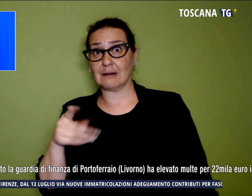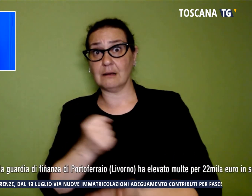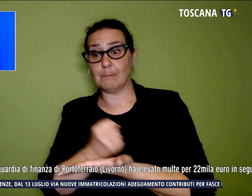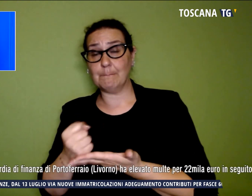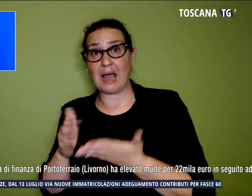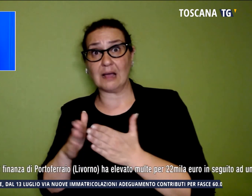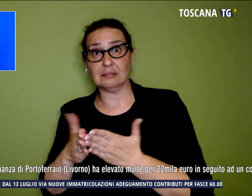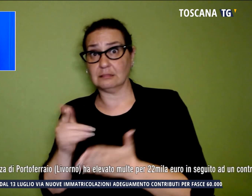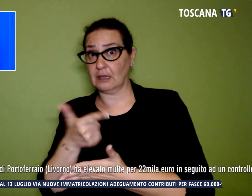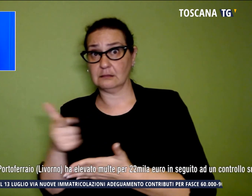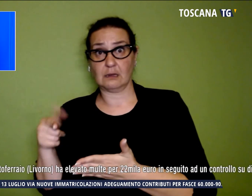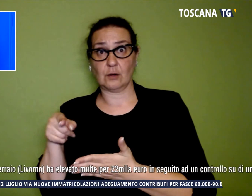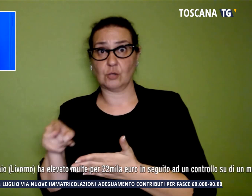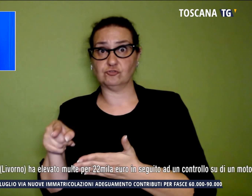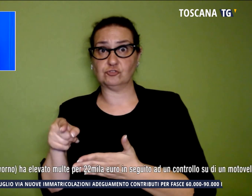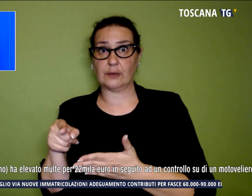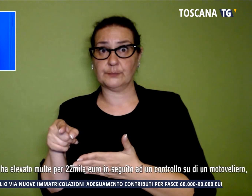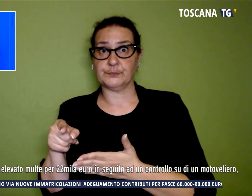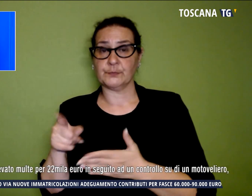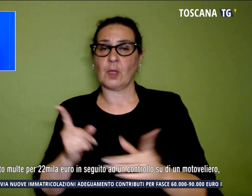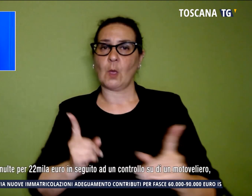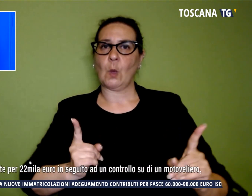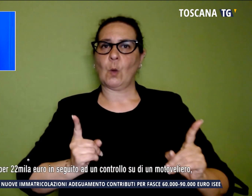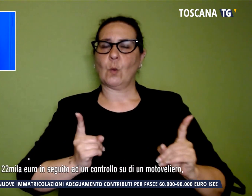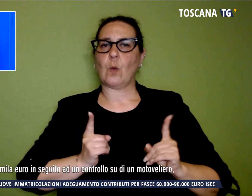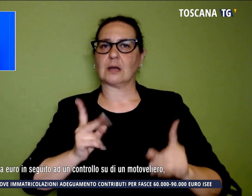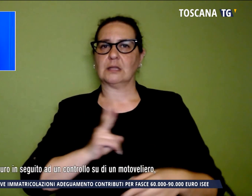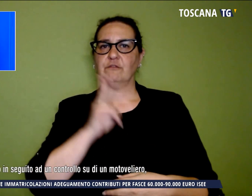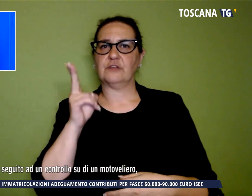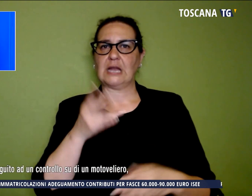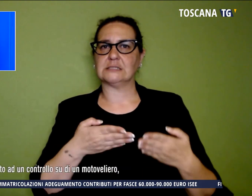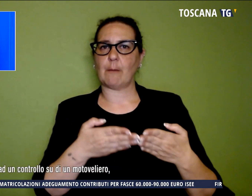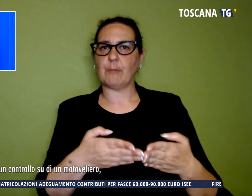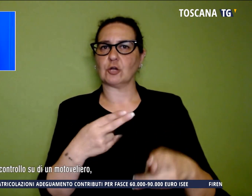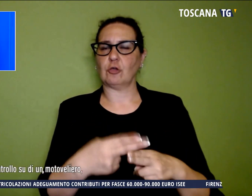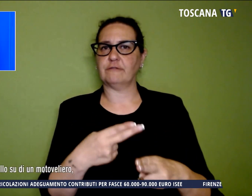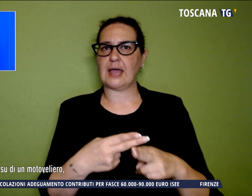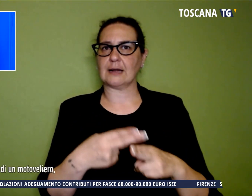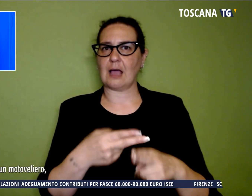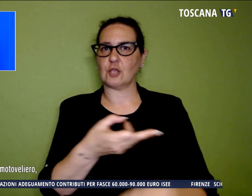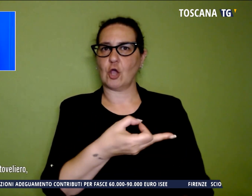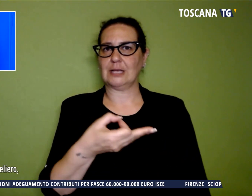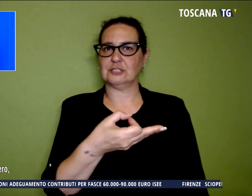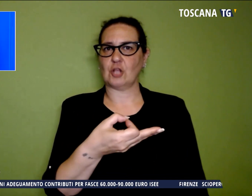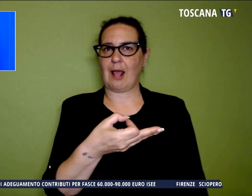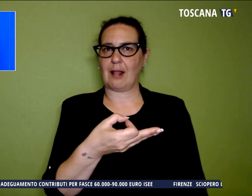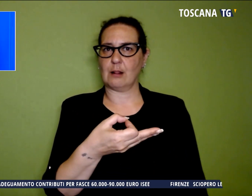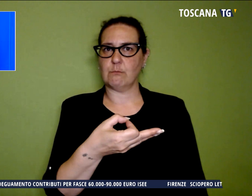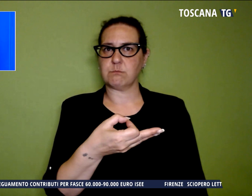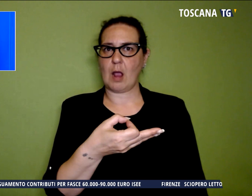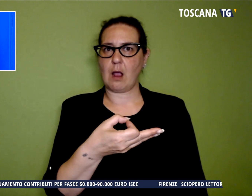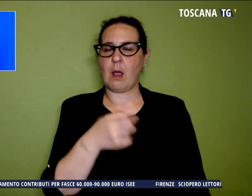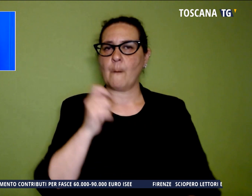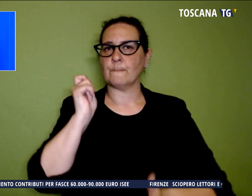Per questo la Guardia di Finanza di Portoferraio all'Isola d'Elba ha elevato multe per